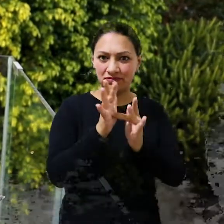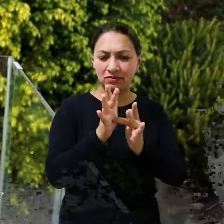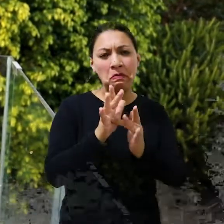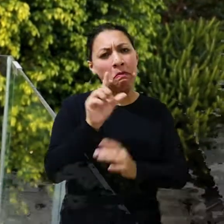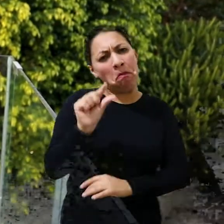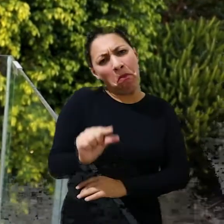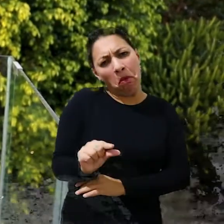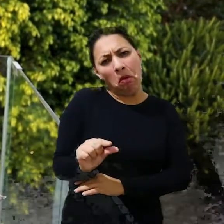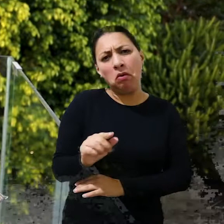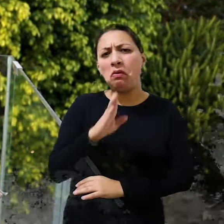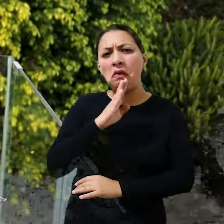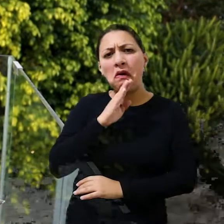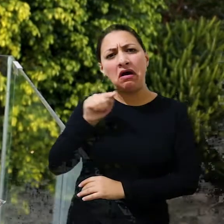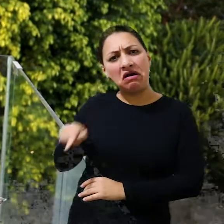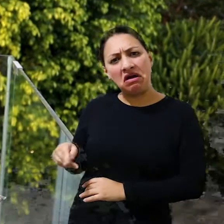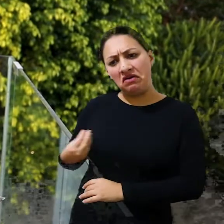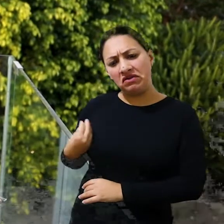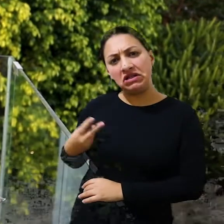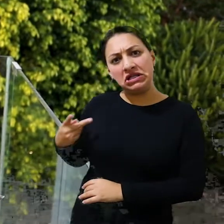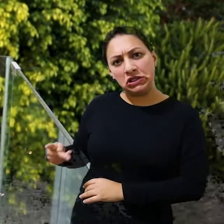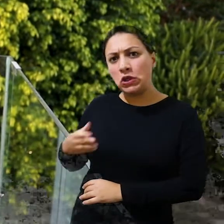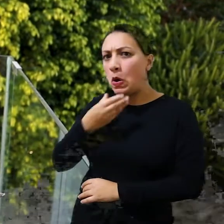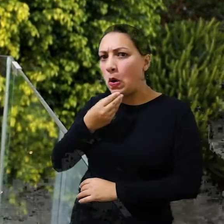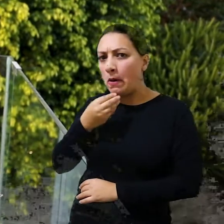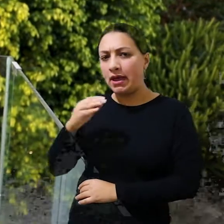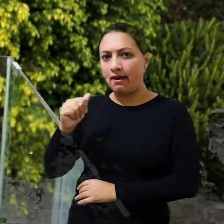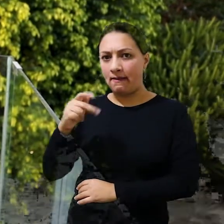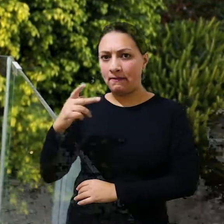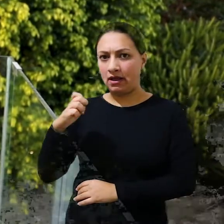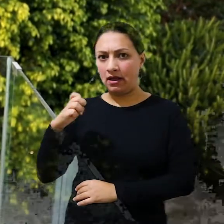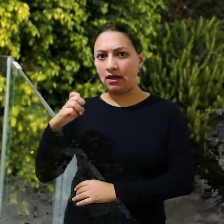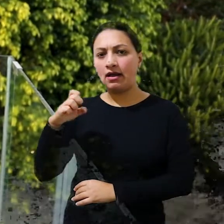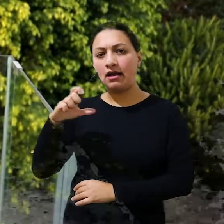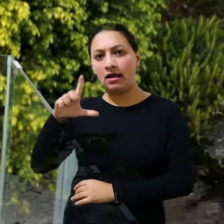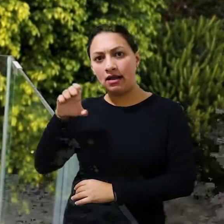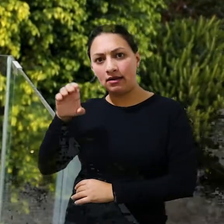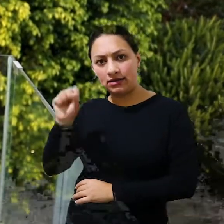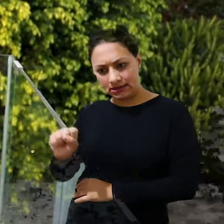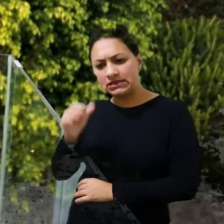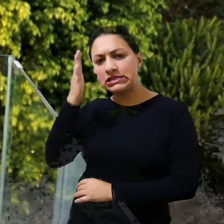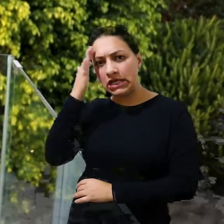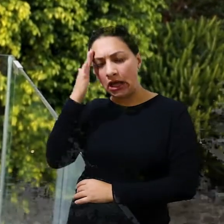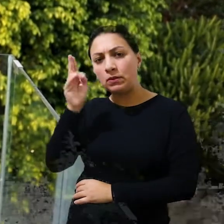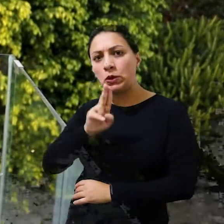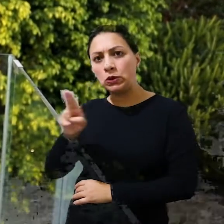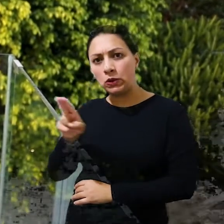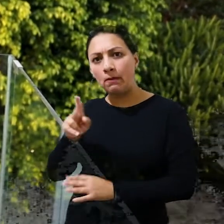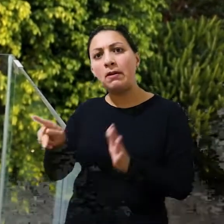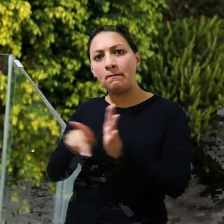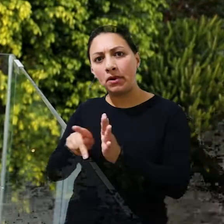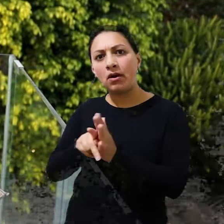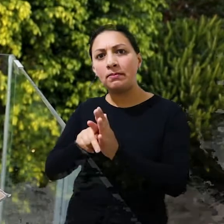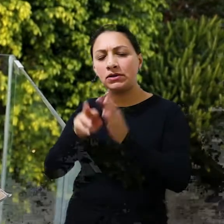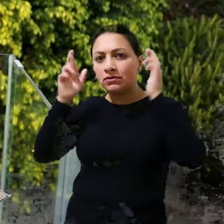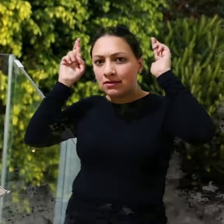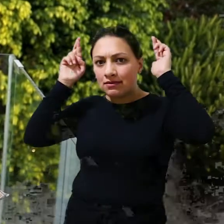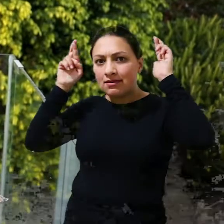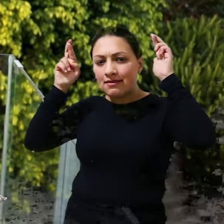Muito pouco se sabe sobre esse homem chamado Apeles, sabe se o nome tem origem grega, mas